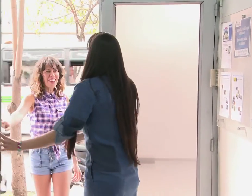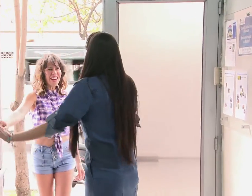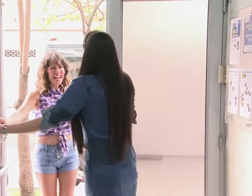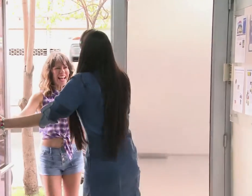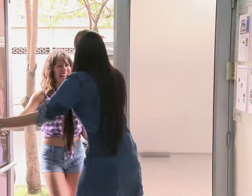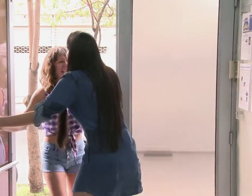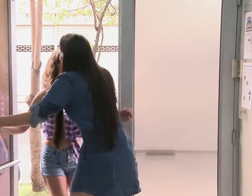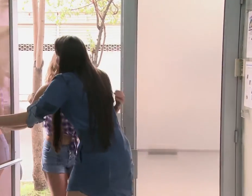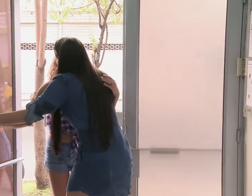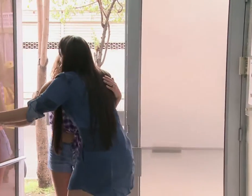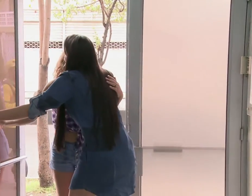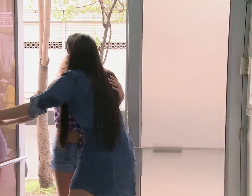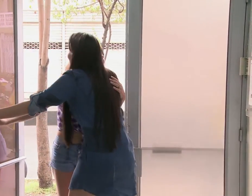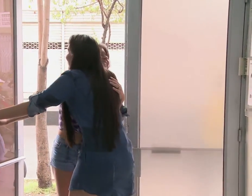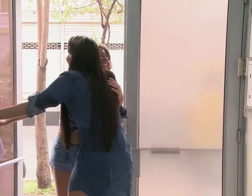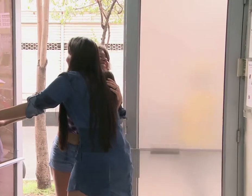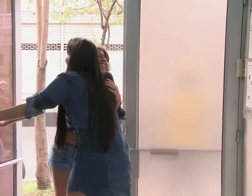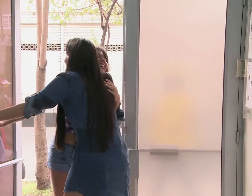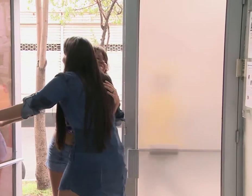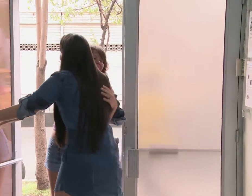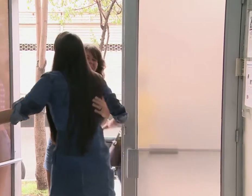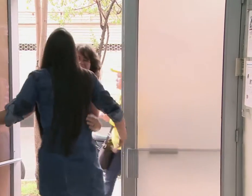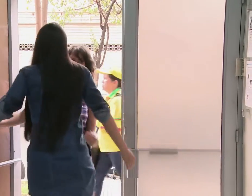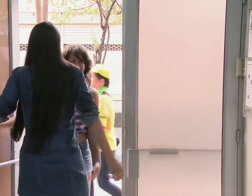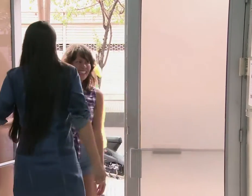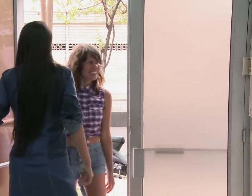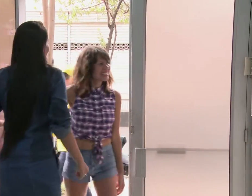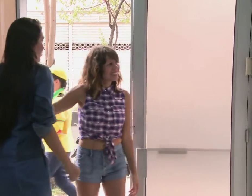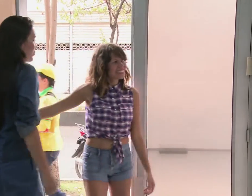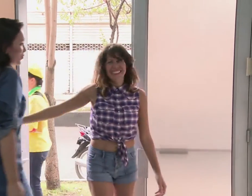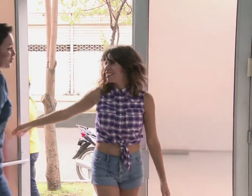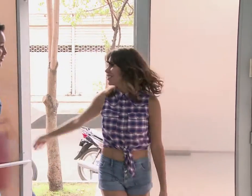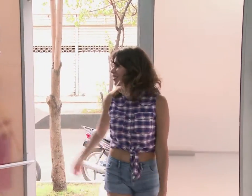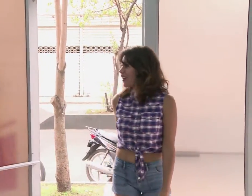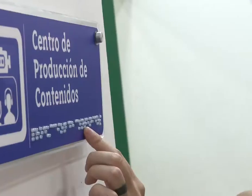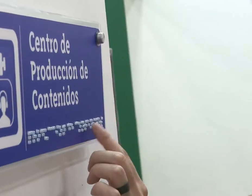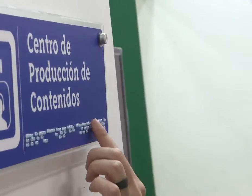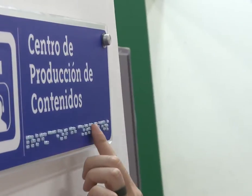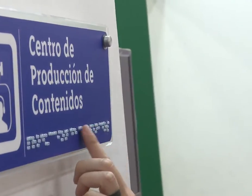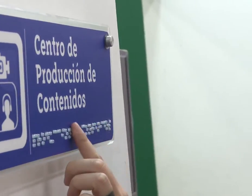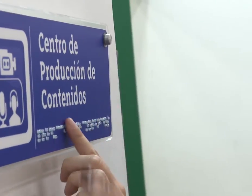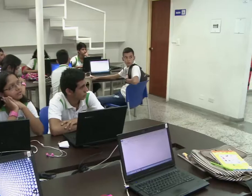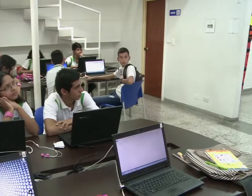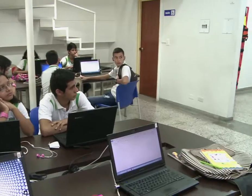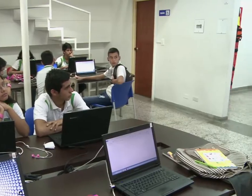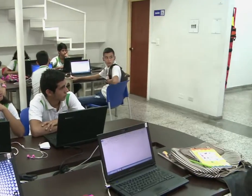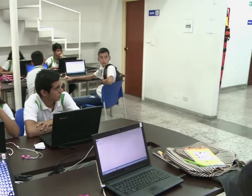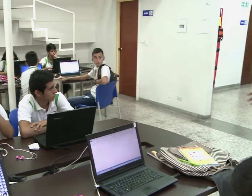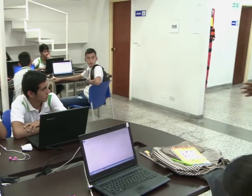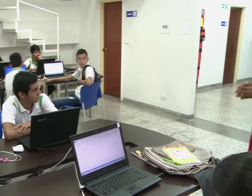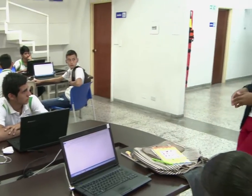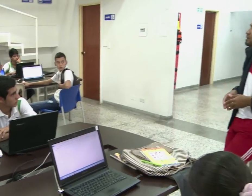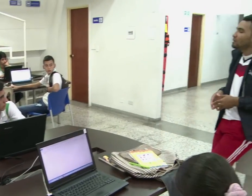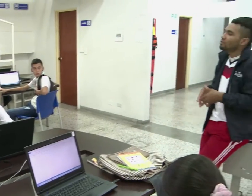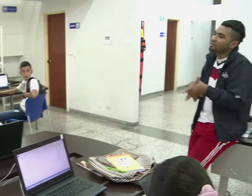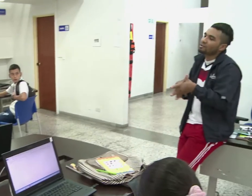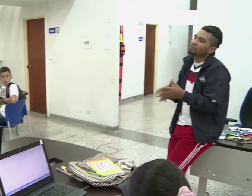Hola Karina, bienvenida a nuestro Punto Vive Digital Plus Cúcuta. La caja le ha hecho una apuesta súper importante